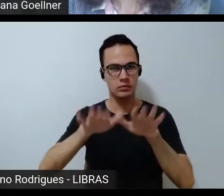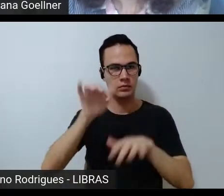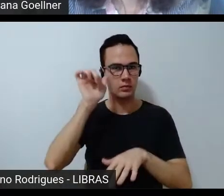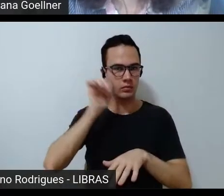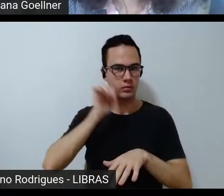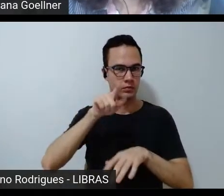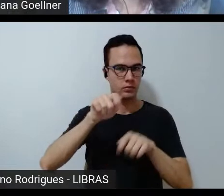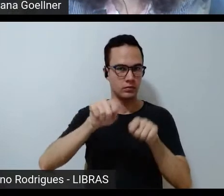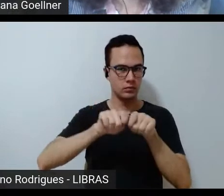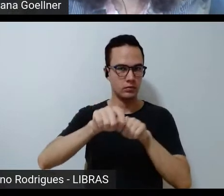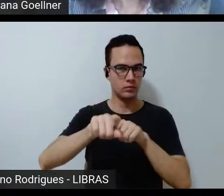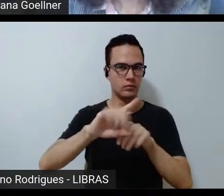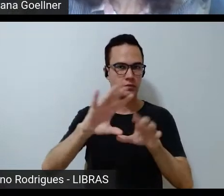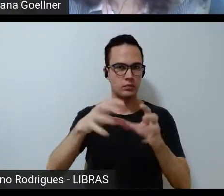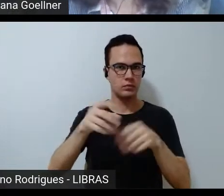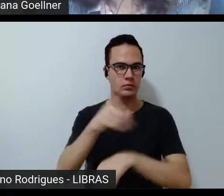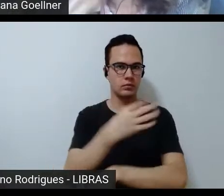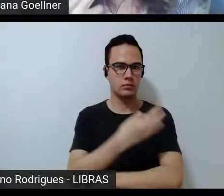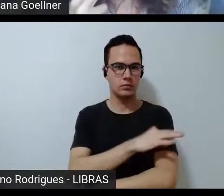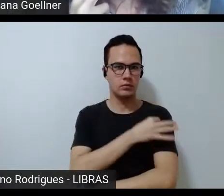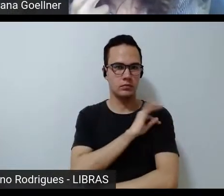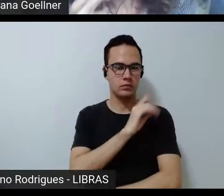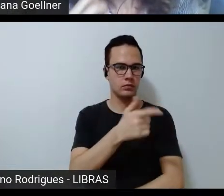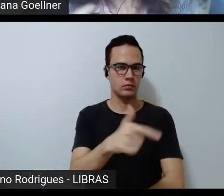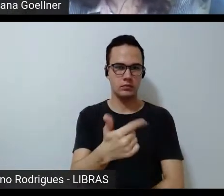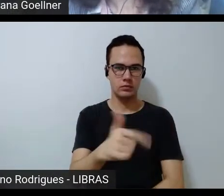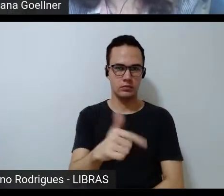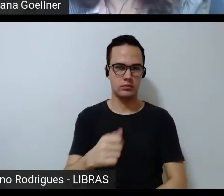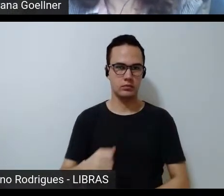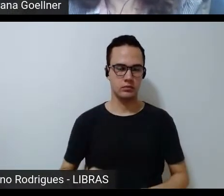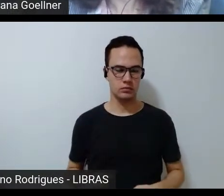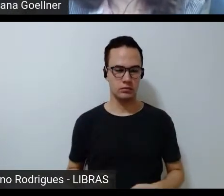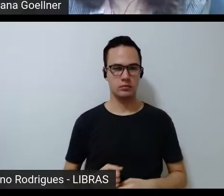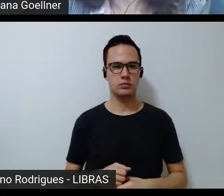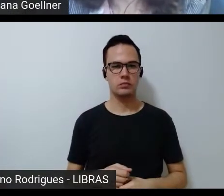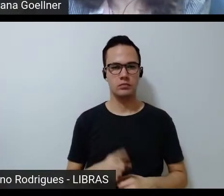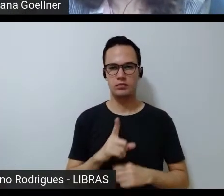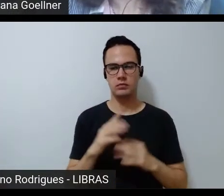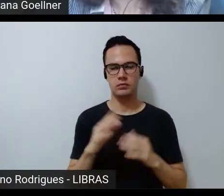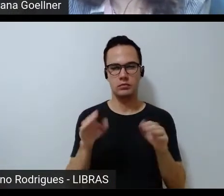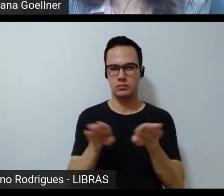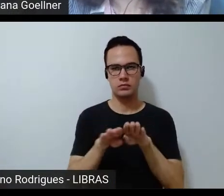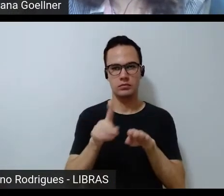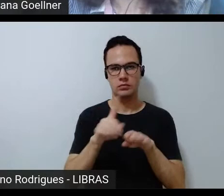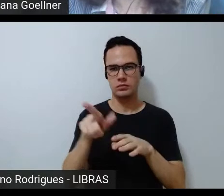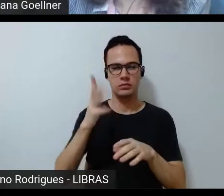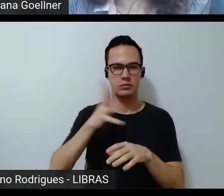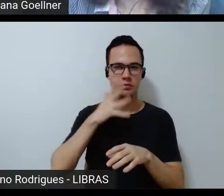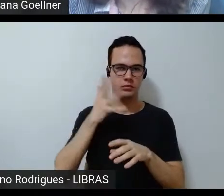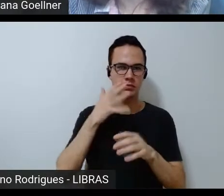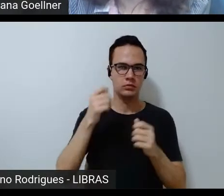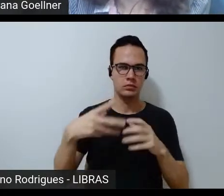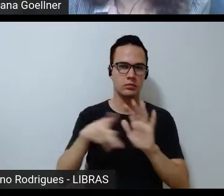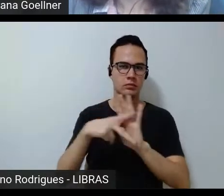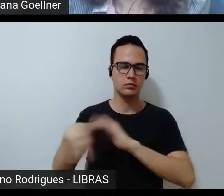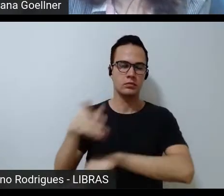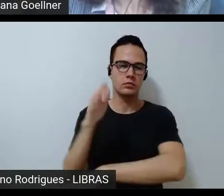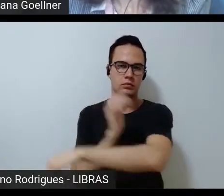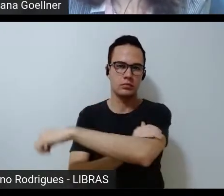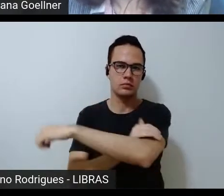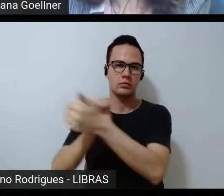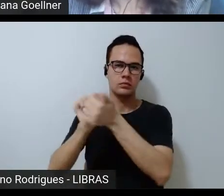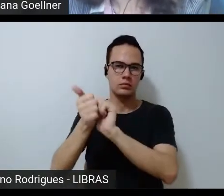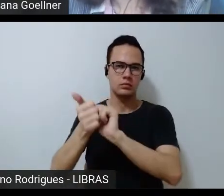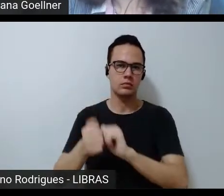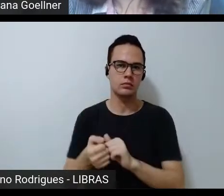cargos técnicos sem ter digamos assim não se alinham a um discurso de pautas feministas sobre o esporte